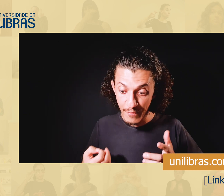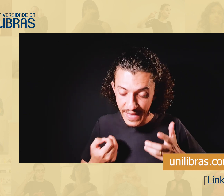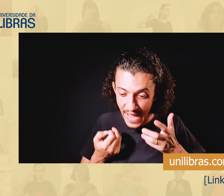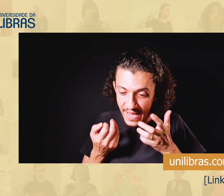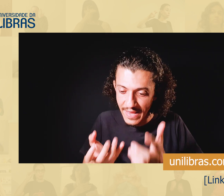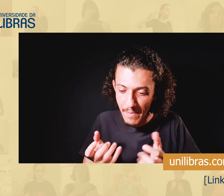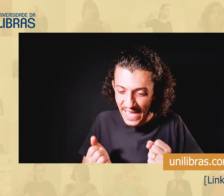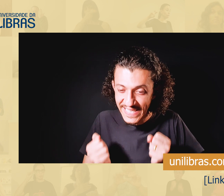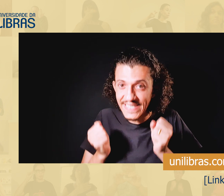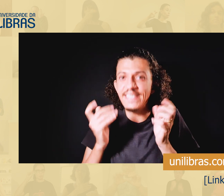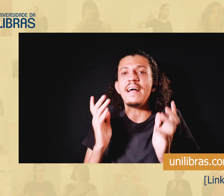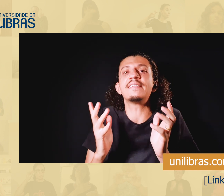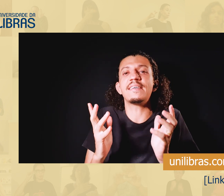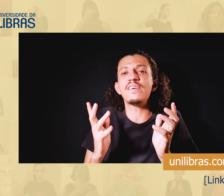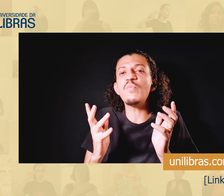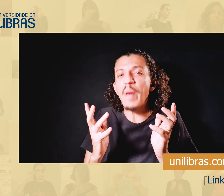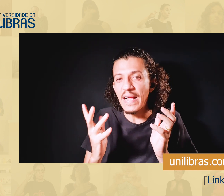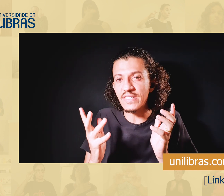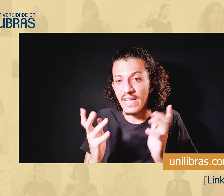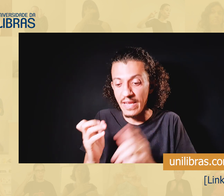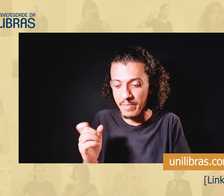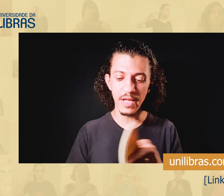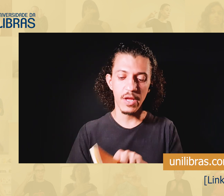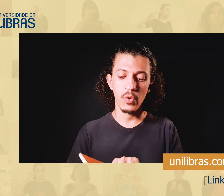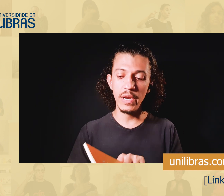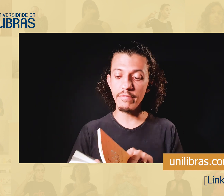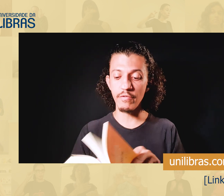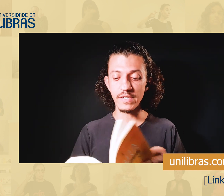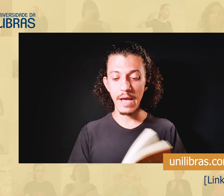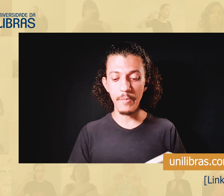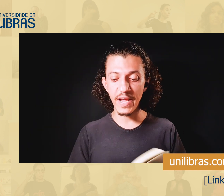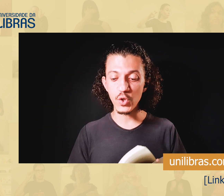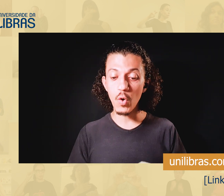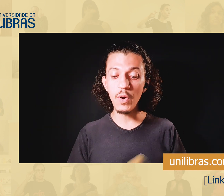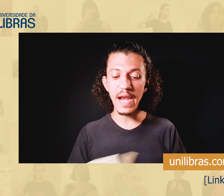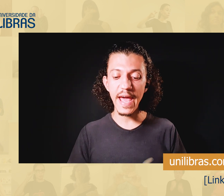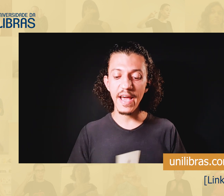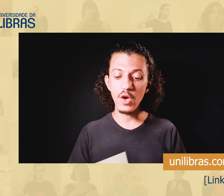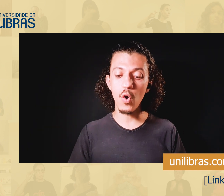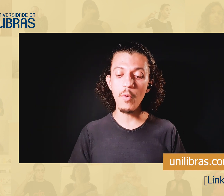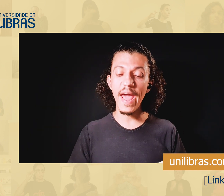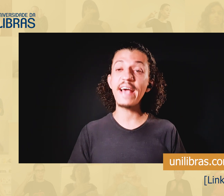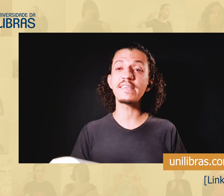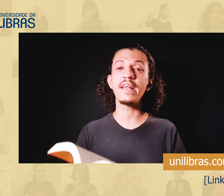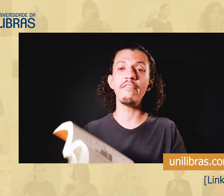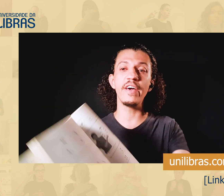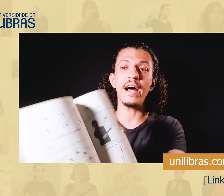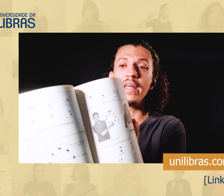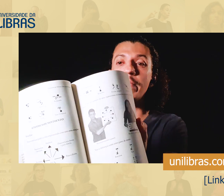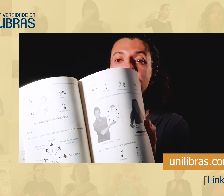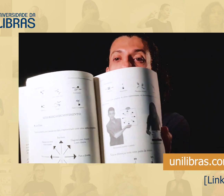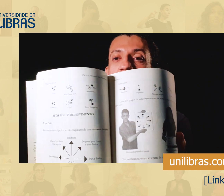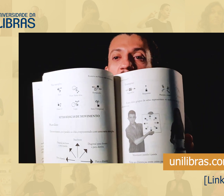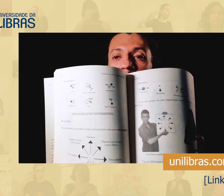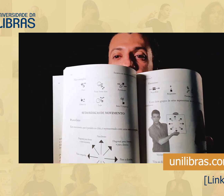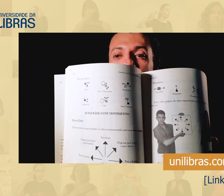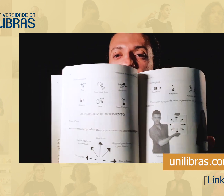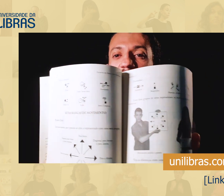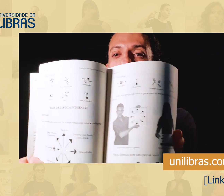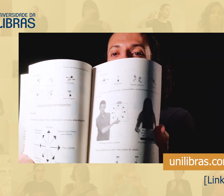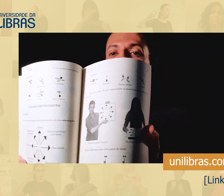se aprofundar ainda mais na sinalização prática na Libras. No livro você aprende como ler e como escrever a Libras,